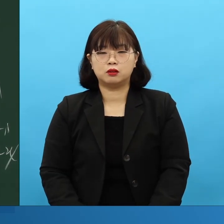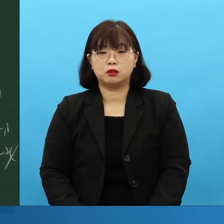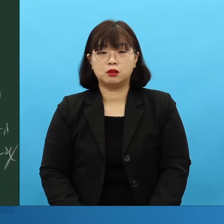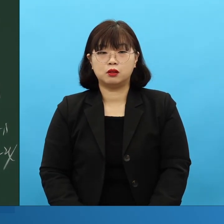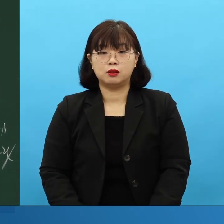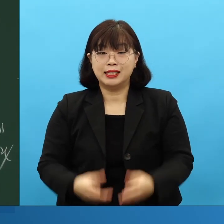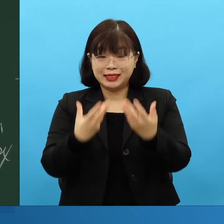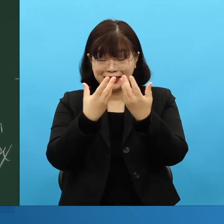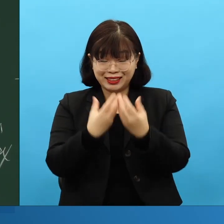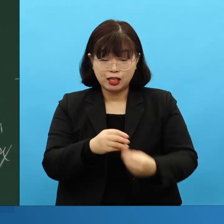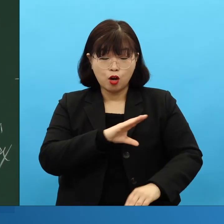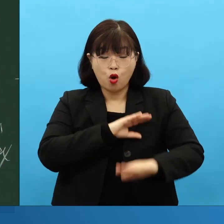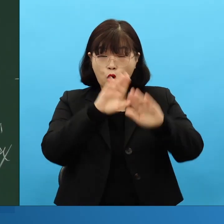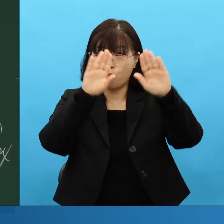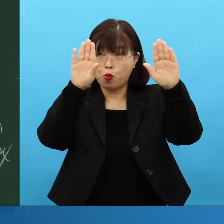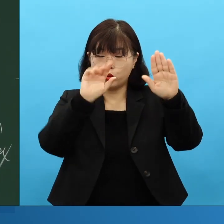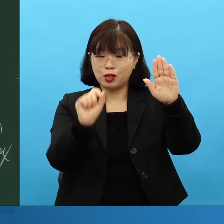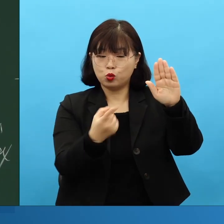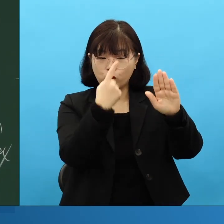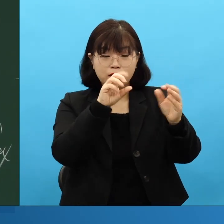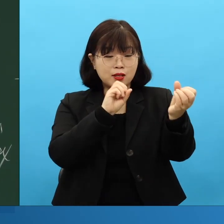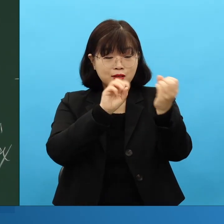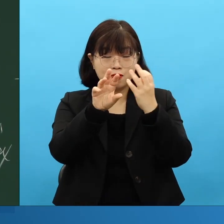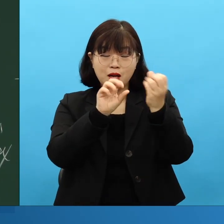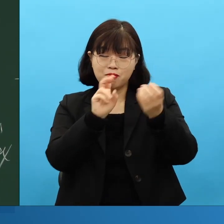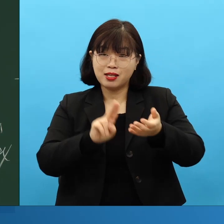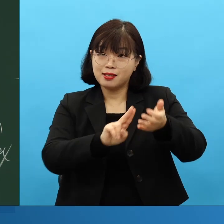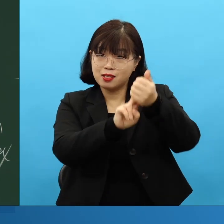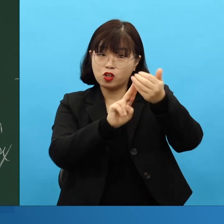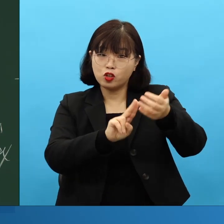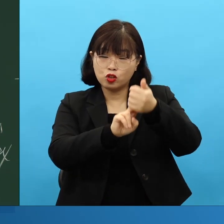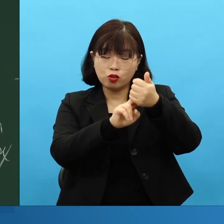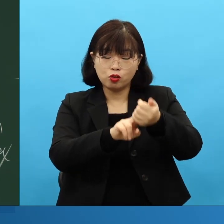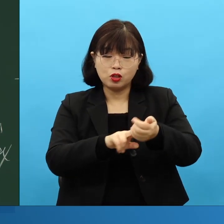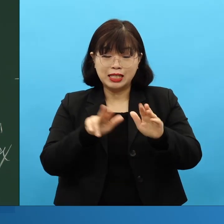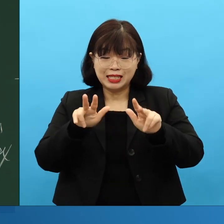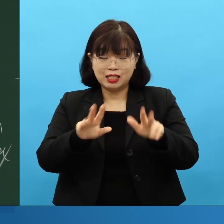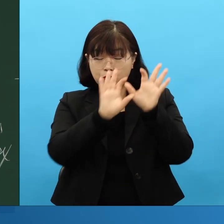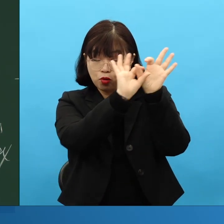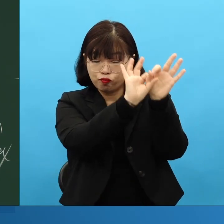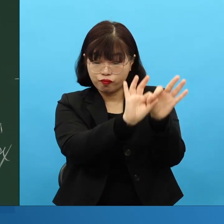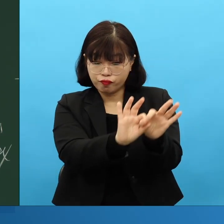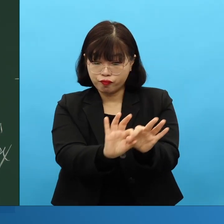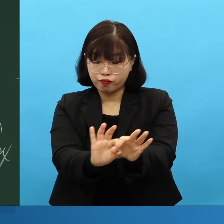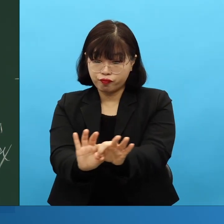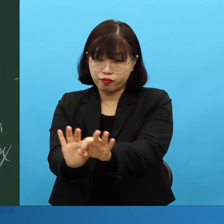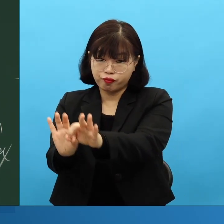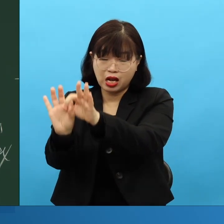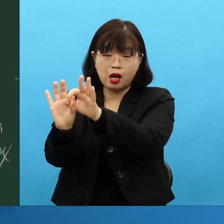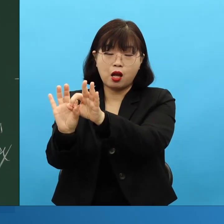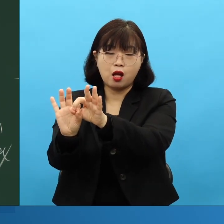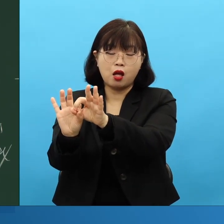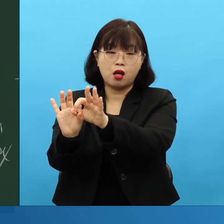이거 하는 겁니다. 이 복음운동 할 때 지금 놀라운 시간비 가운데